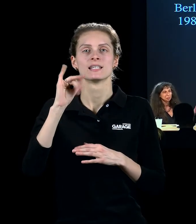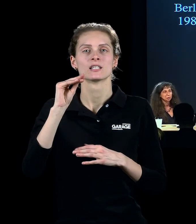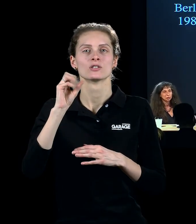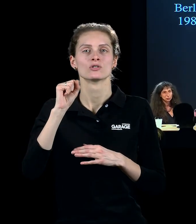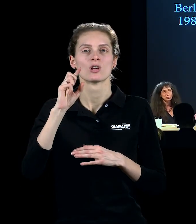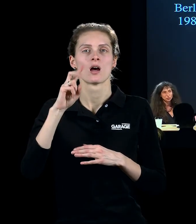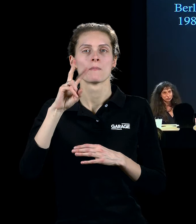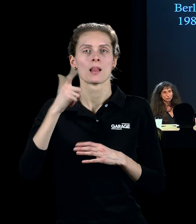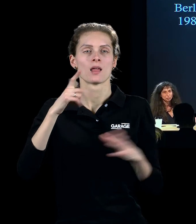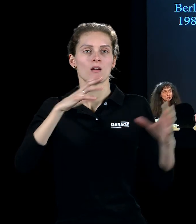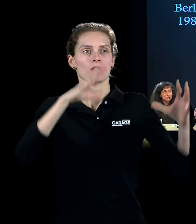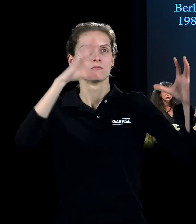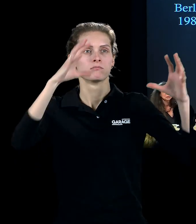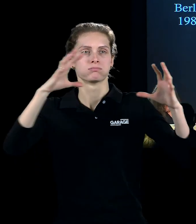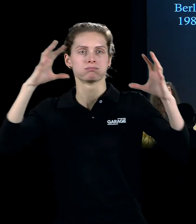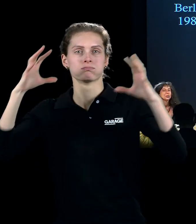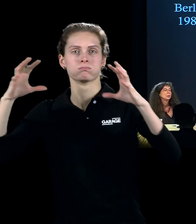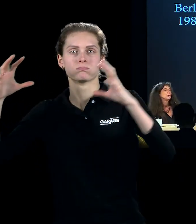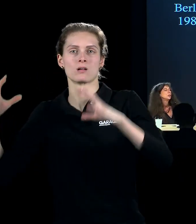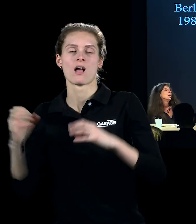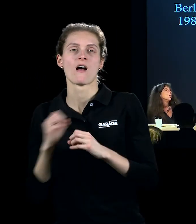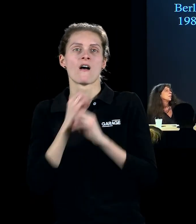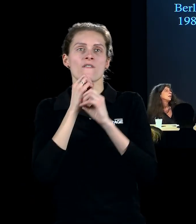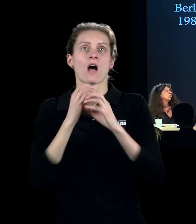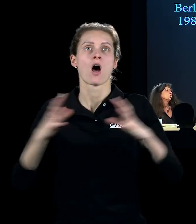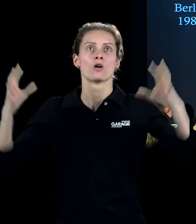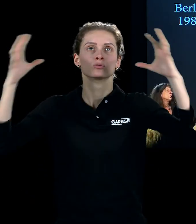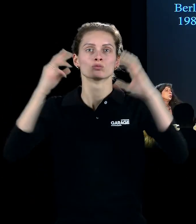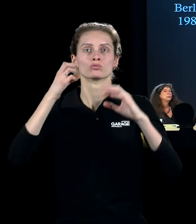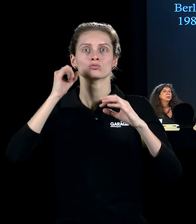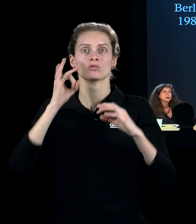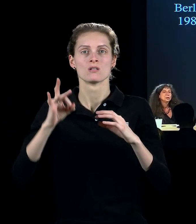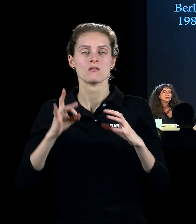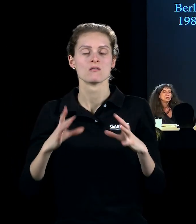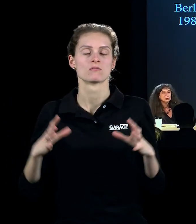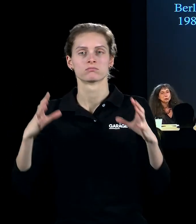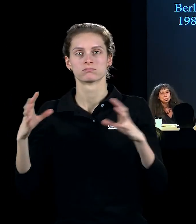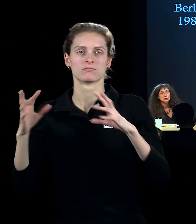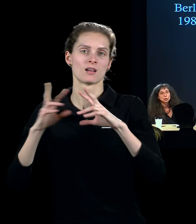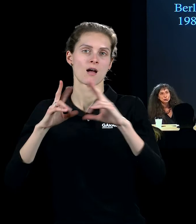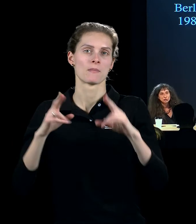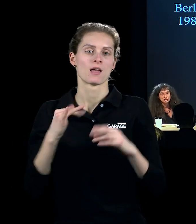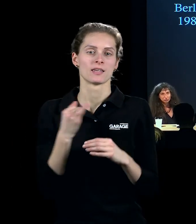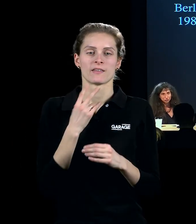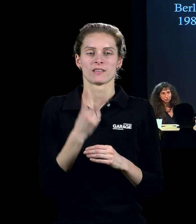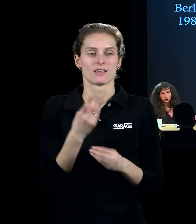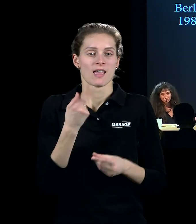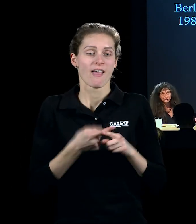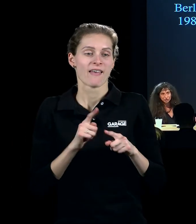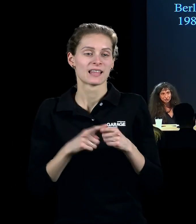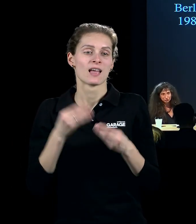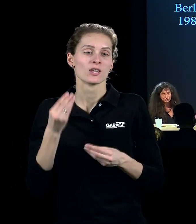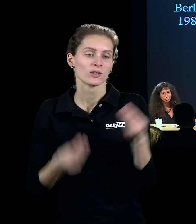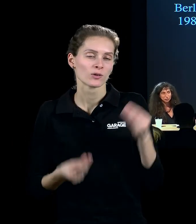такая идея почти жильверновского будущего, которая реализуется. И, с другой стороны, это будущее, это утопия немножко игрушечная. Это всё равно